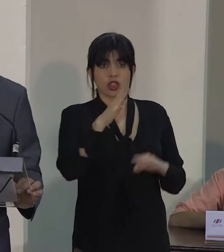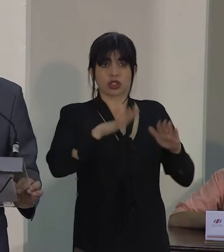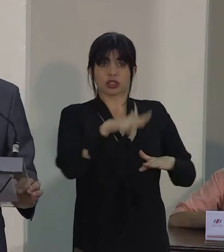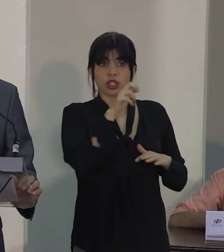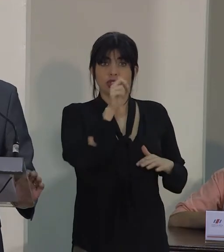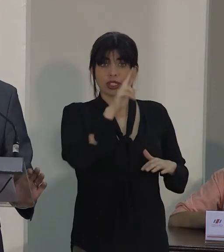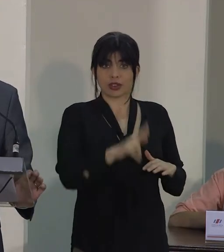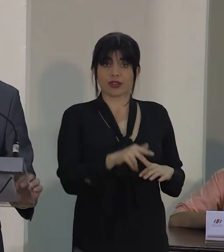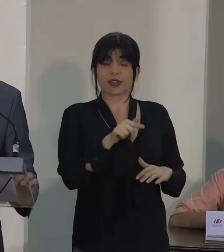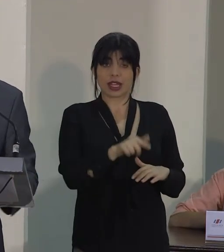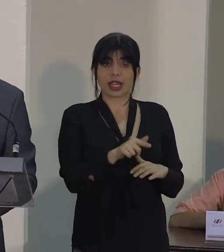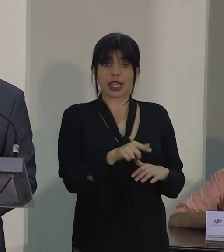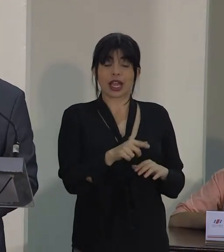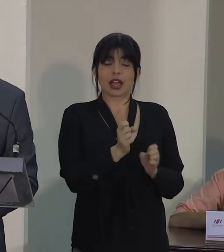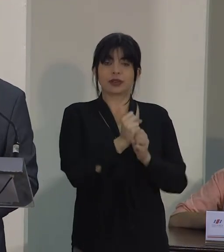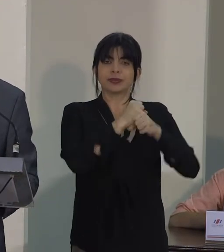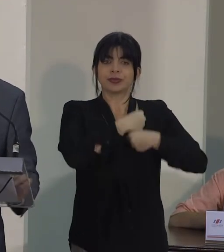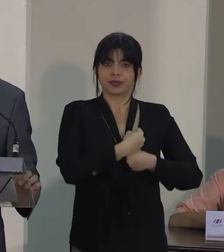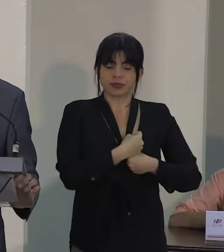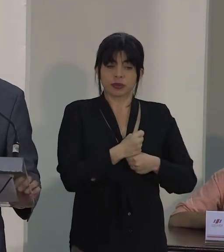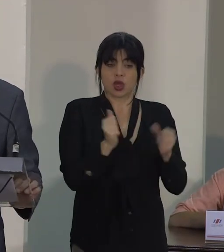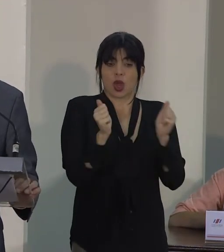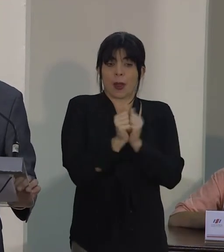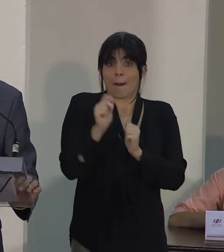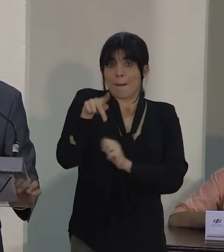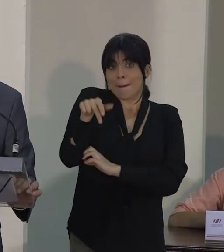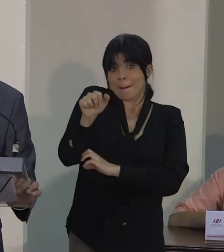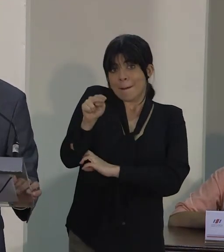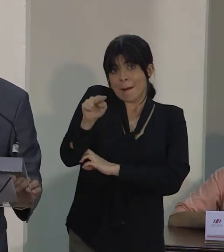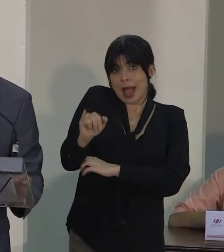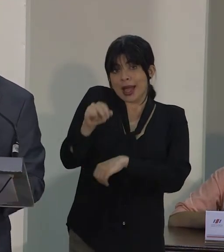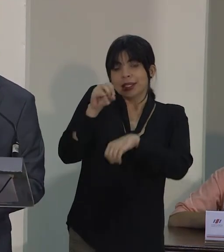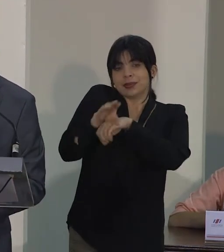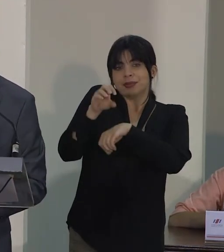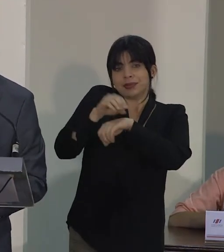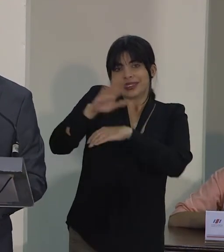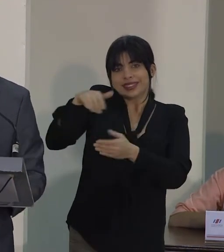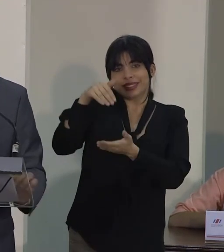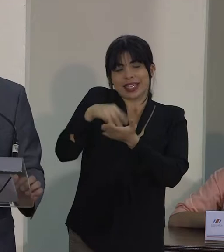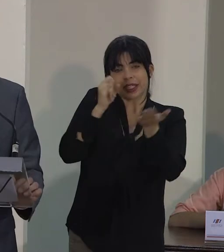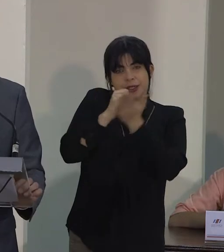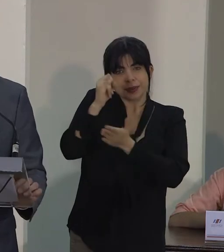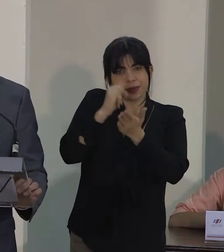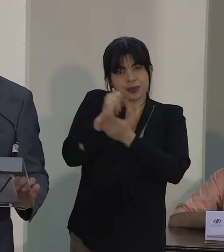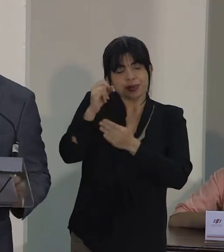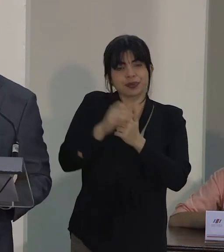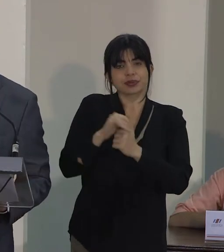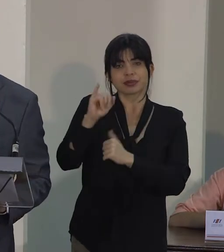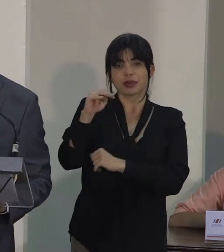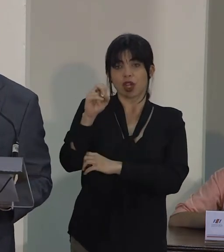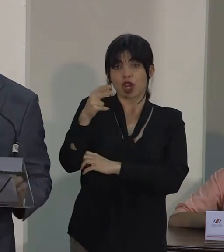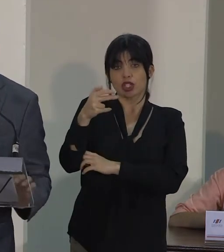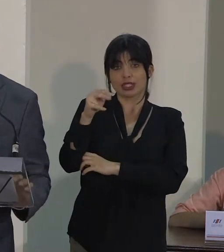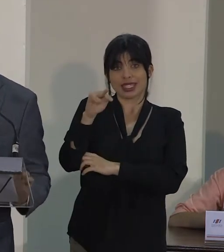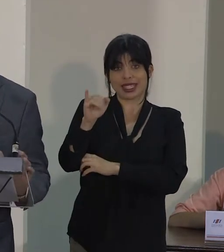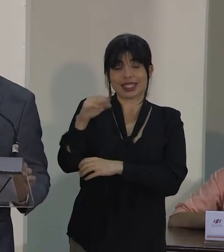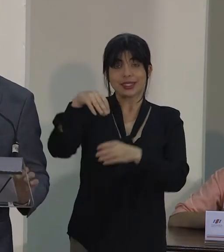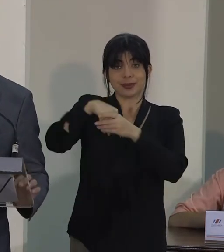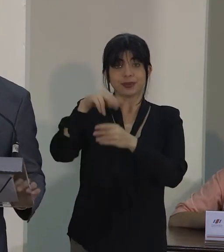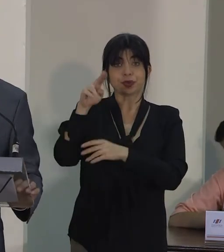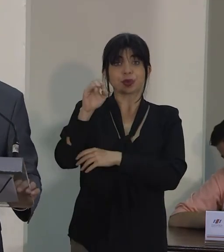Costa Rica, elaborado en conjunto con PANI, con la asesoría del Centro de Investigaciones Inocente de UNICEF,